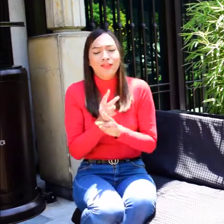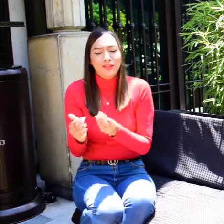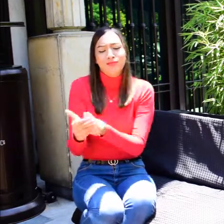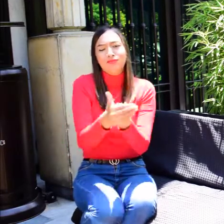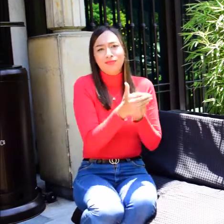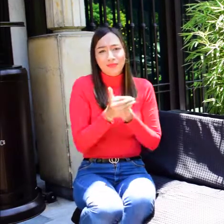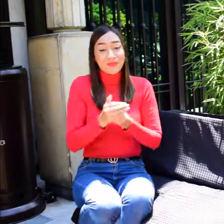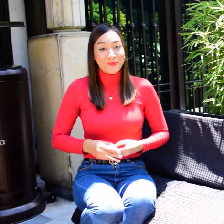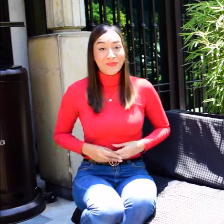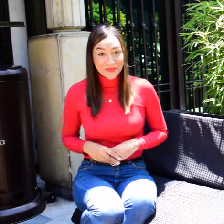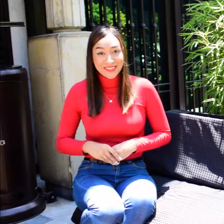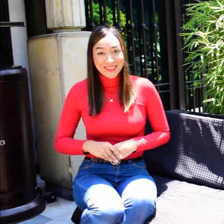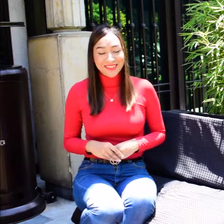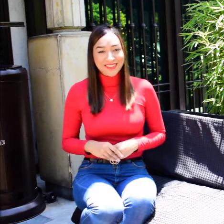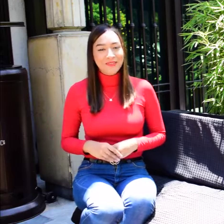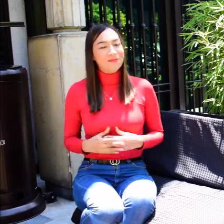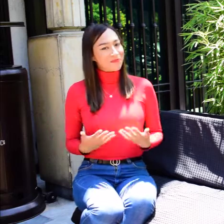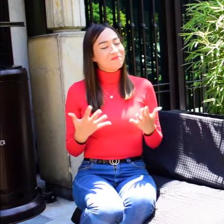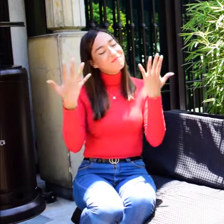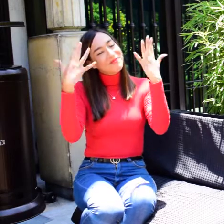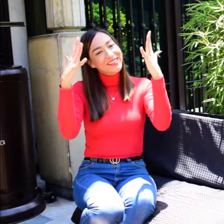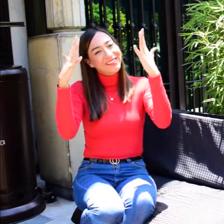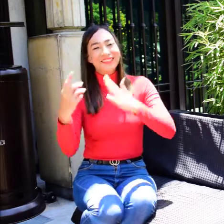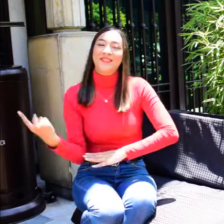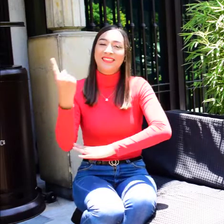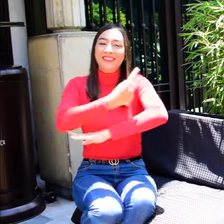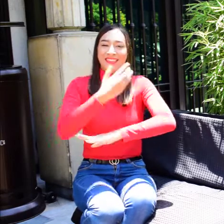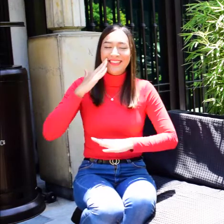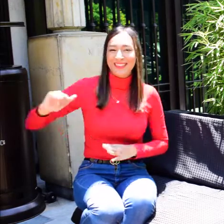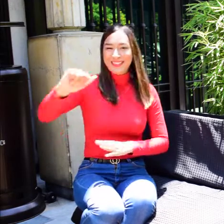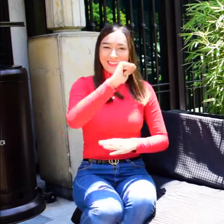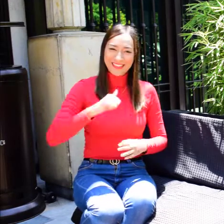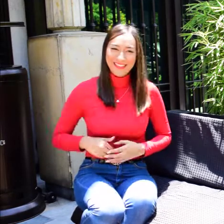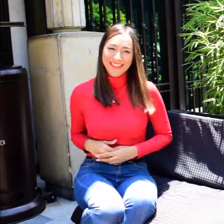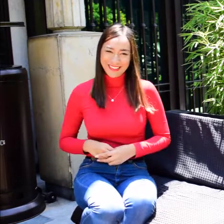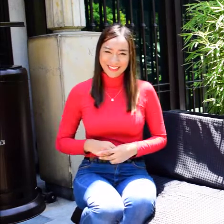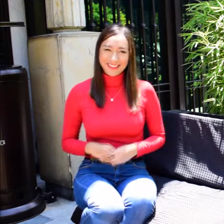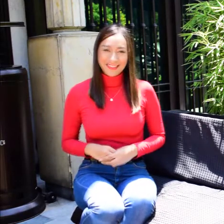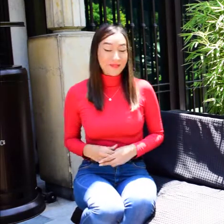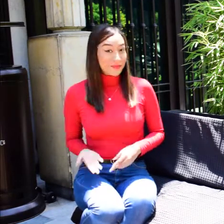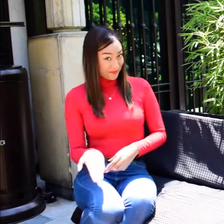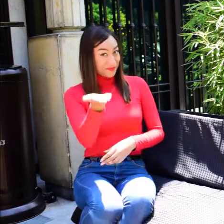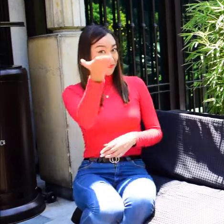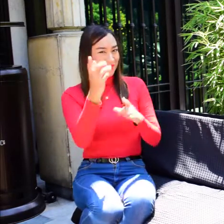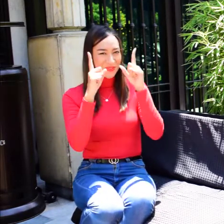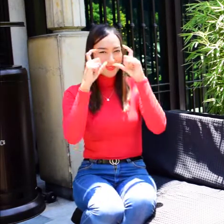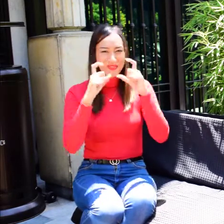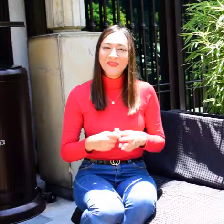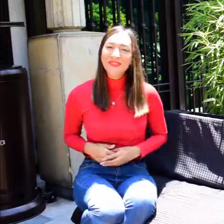discapacidad, evitando situaciones de violencia y maltrato. Felicitaciones a todas las mujeres en este día. Miremos unas imágenes.